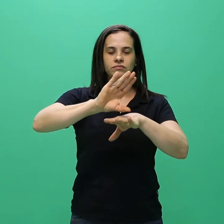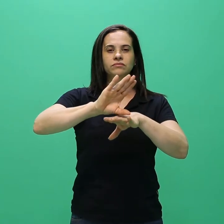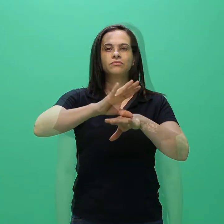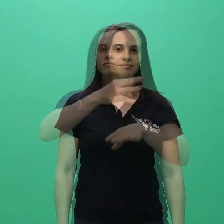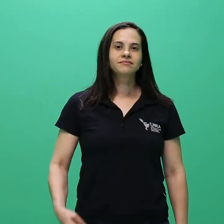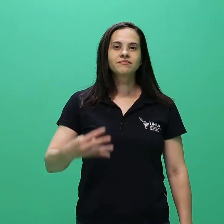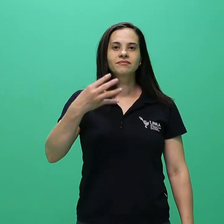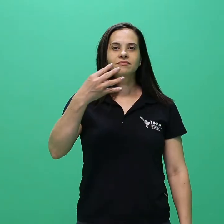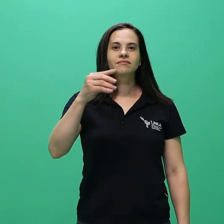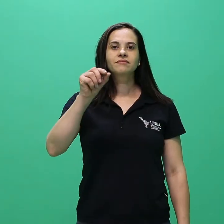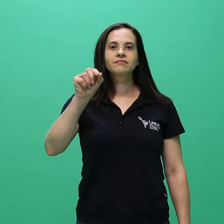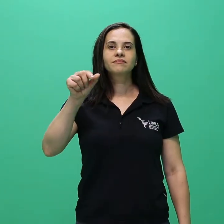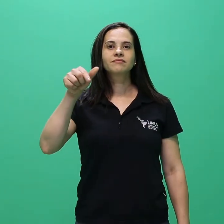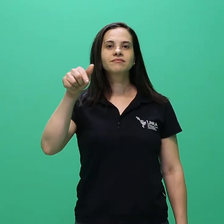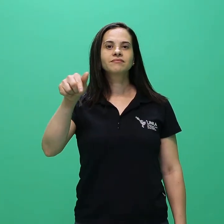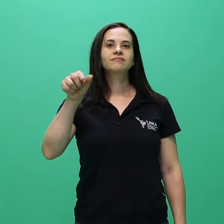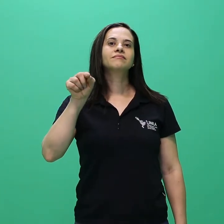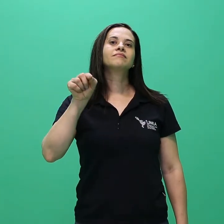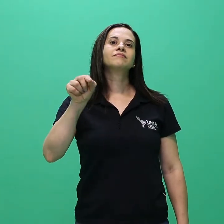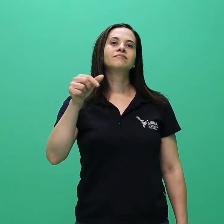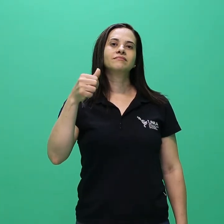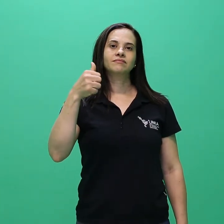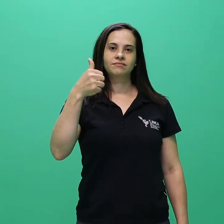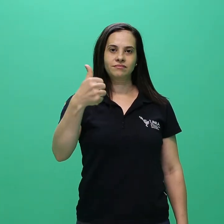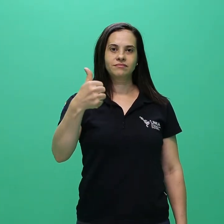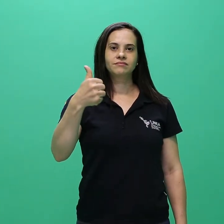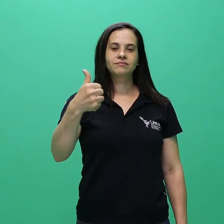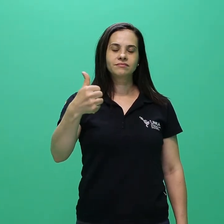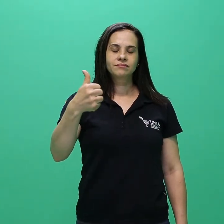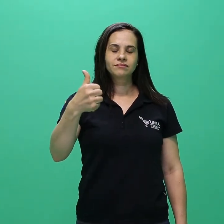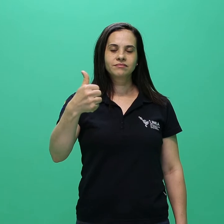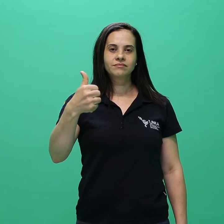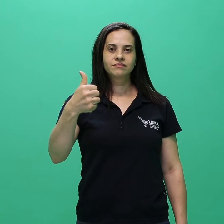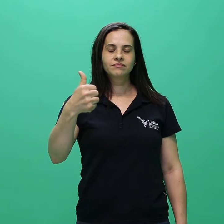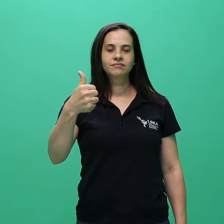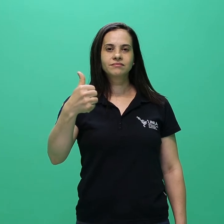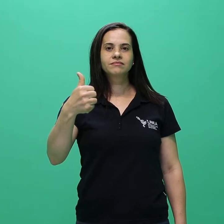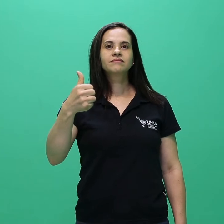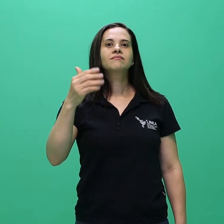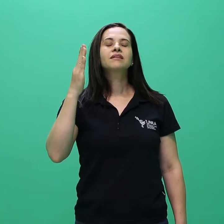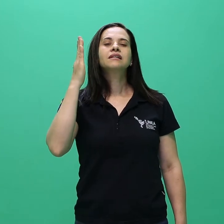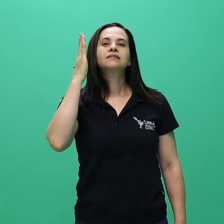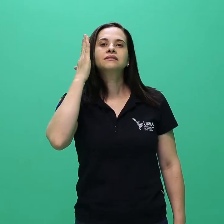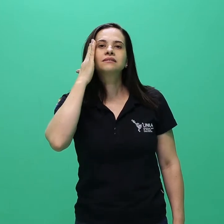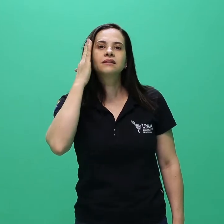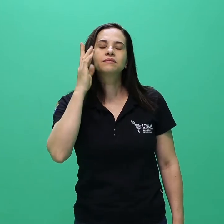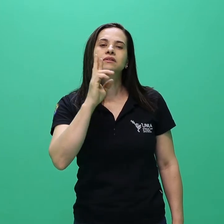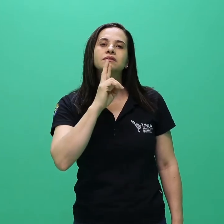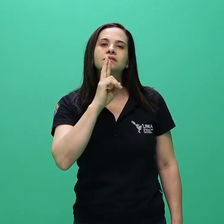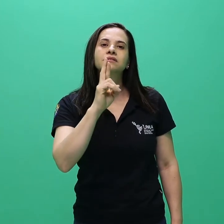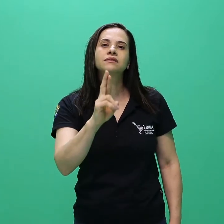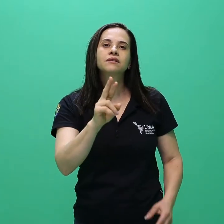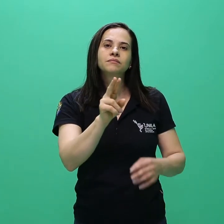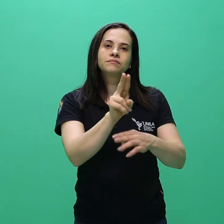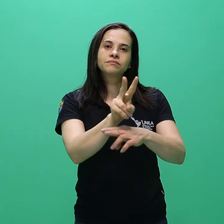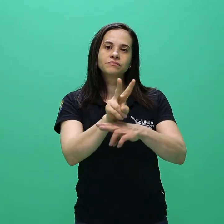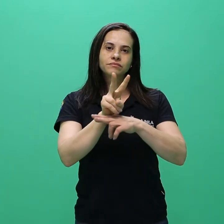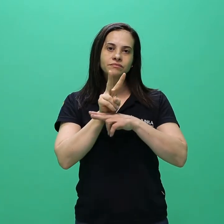4.7.1. Entende-se por resultado preliminar o resultado do